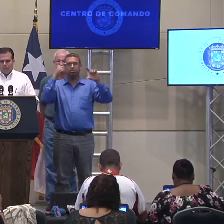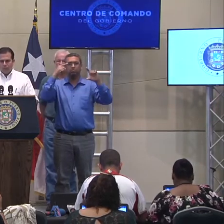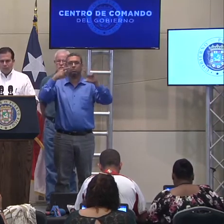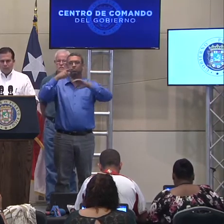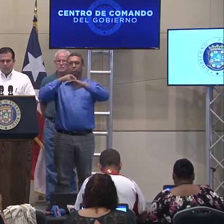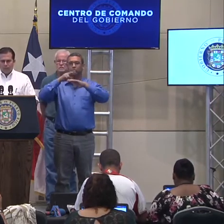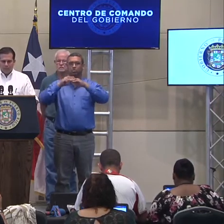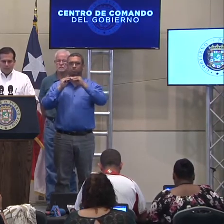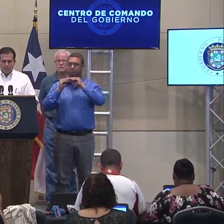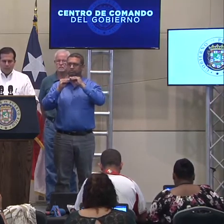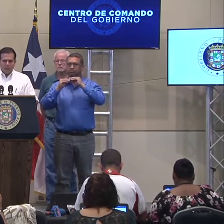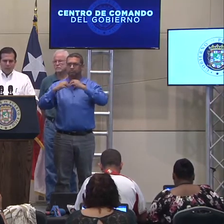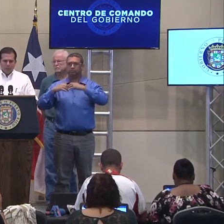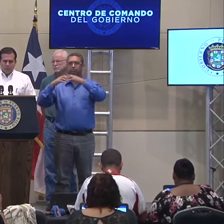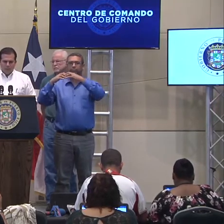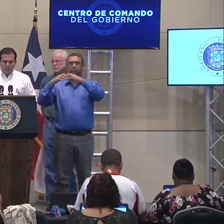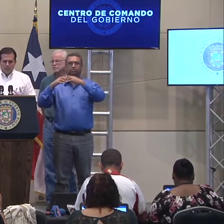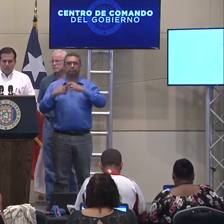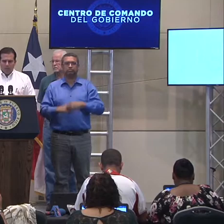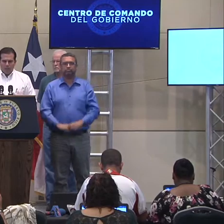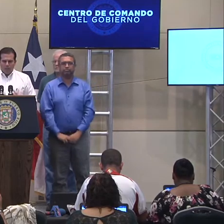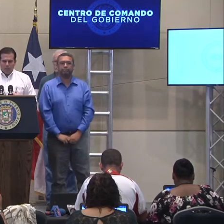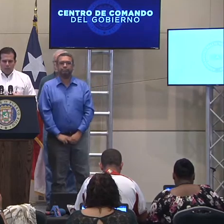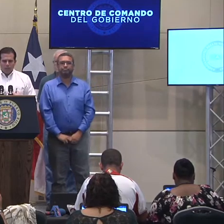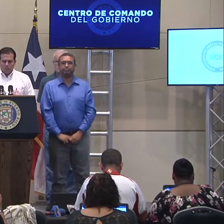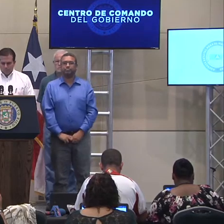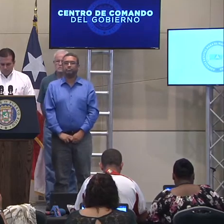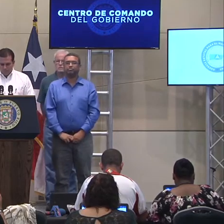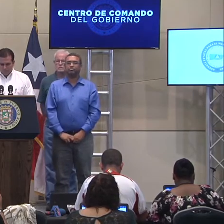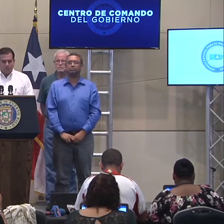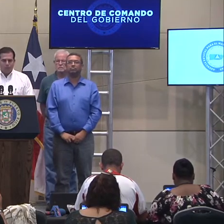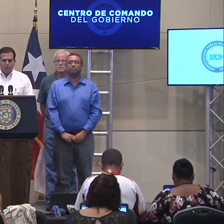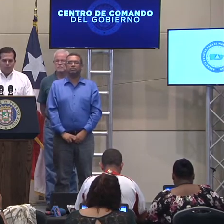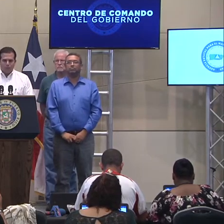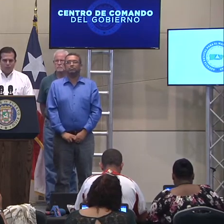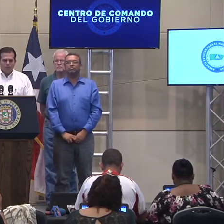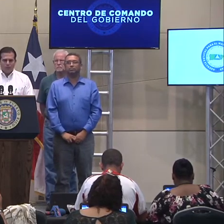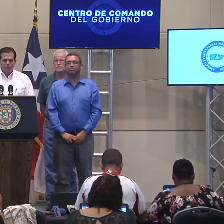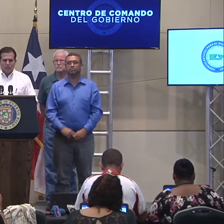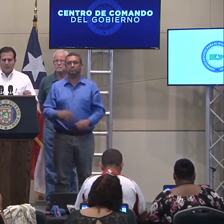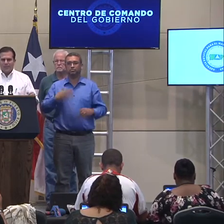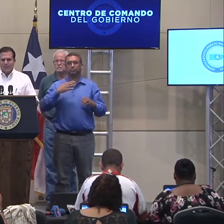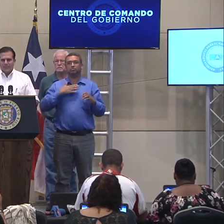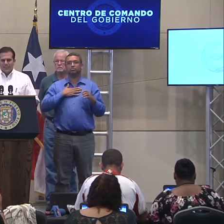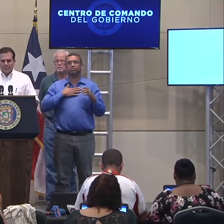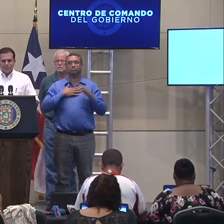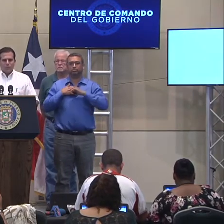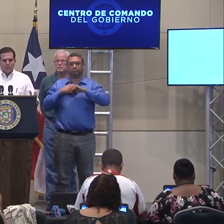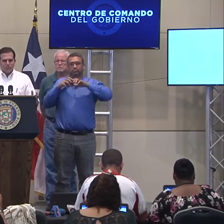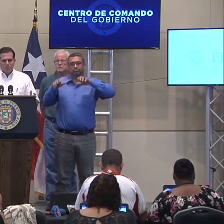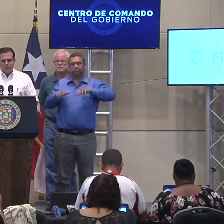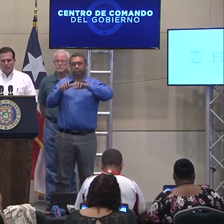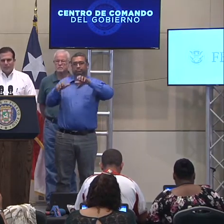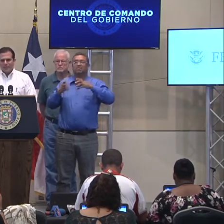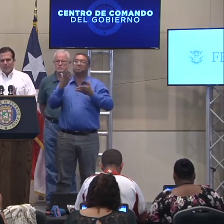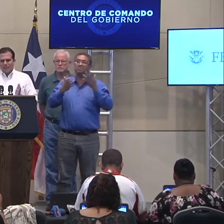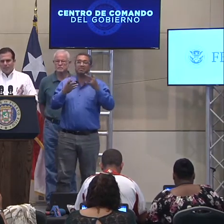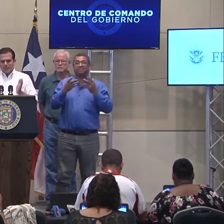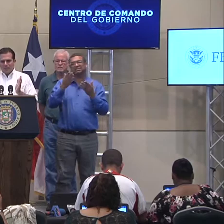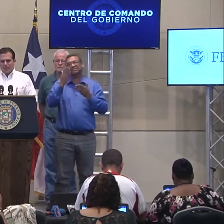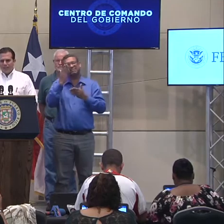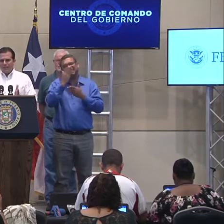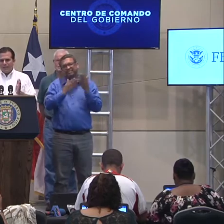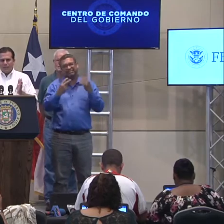Rico, eh, efectivamente. Así que, mi, mi esfuerzo, parte de mi esfuerzo en todo esto, a veces, eh, no se ve, pero es,